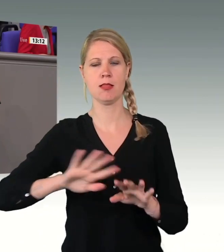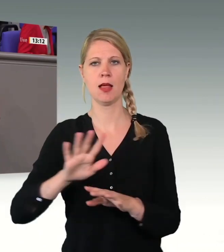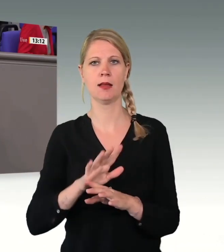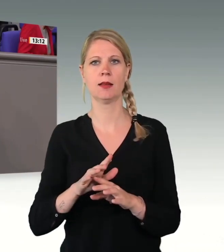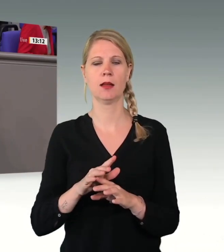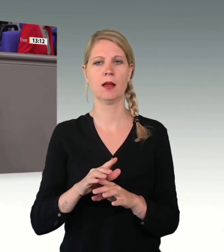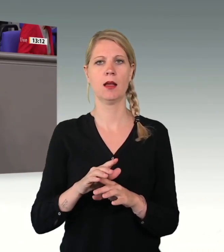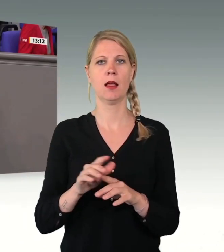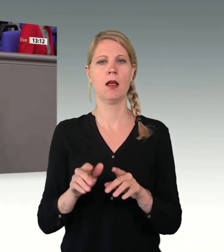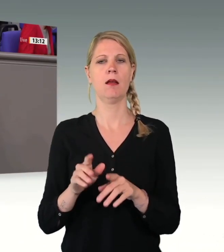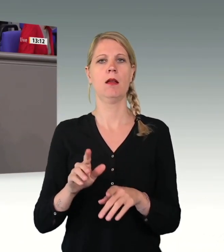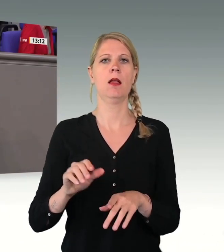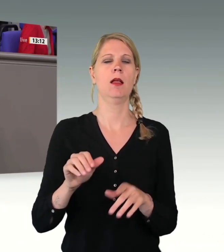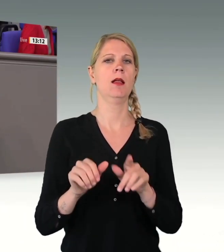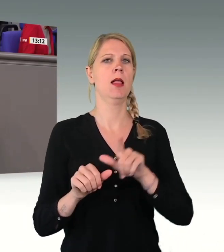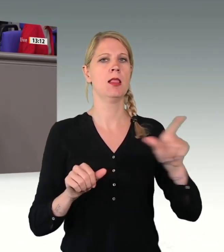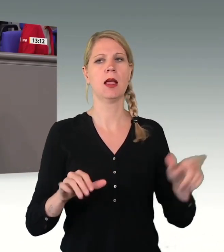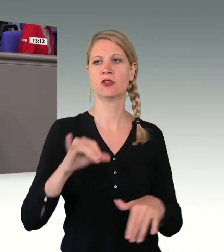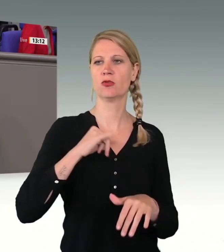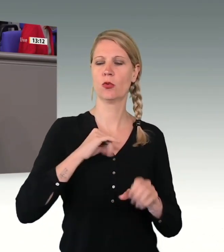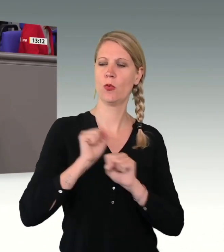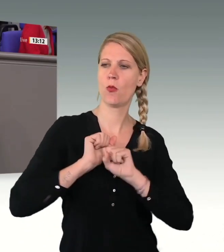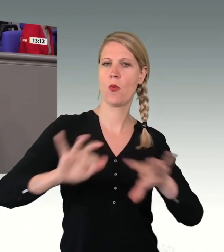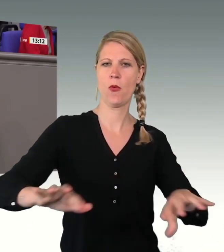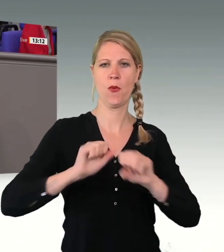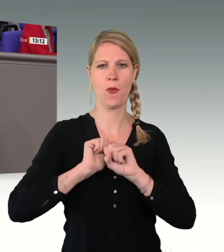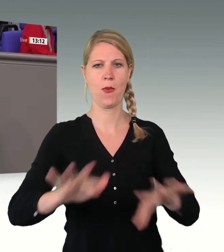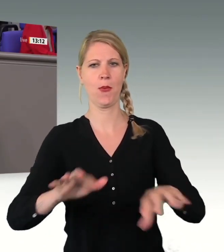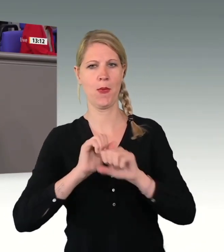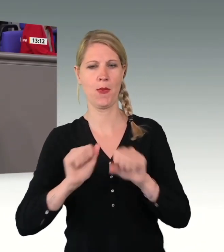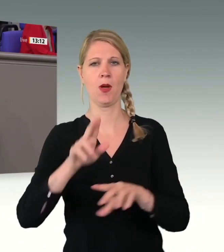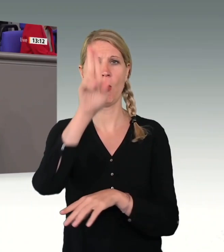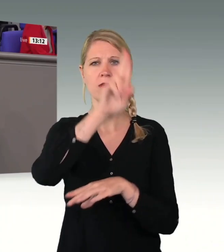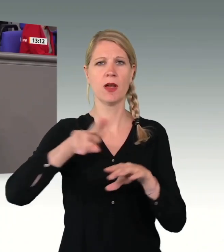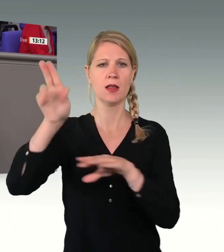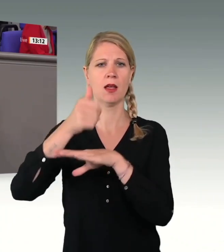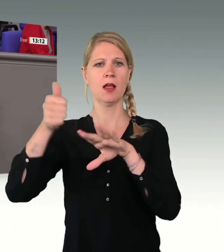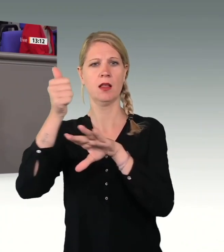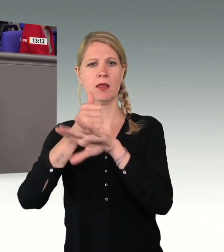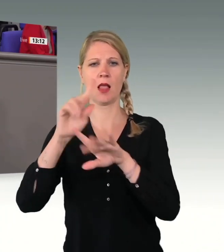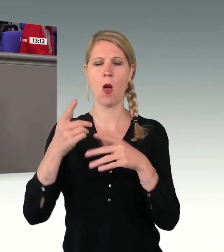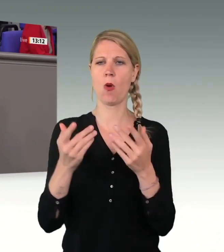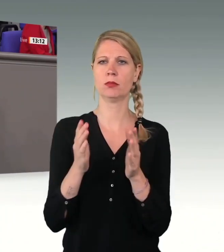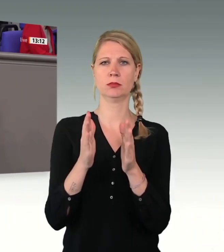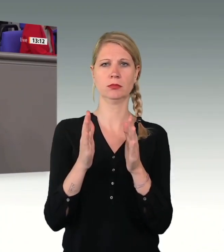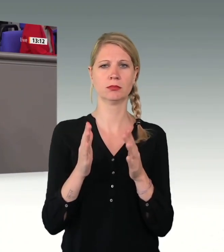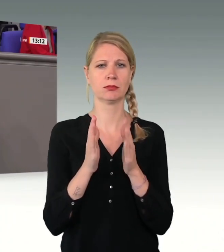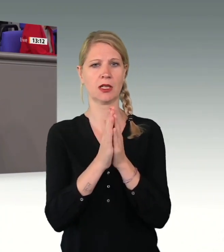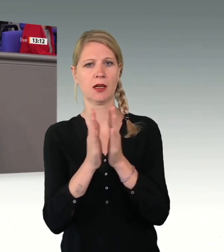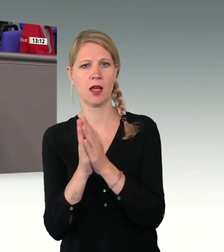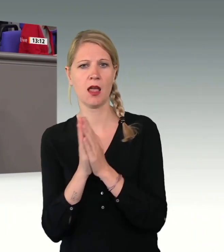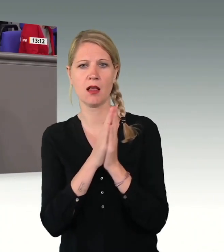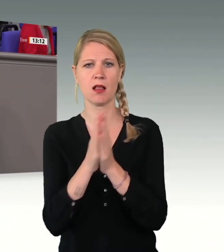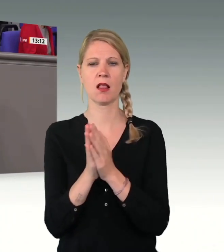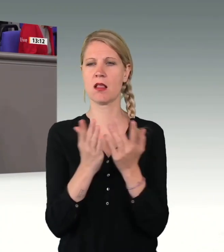Universitätsoberen und Kirchenfürsten, insgesamt ein politmedialer Komplex, der unser Land im Kern verändern